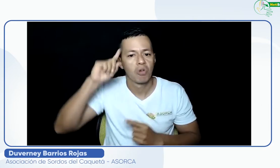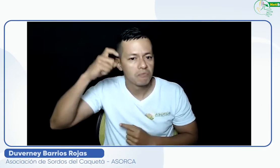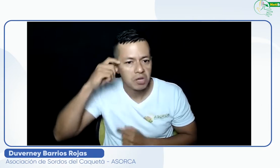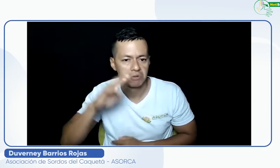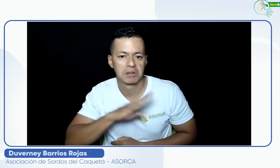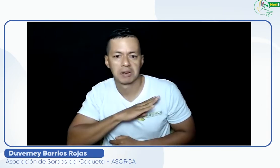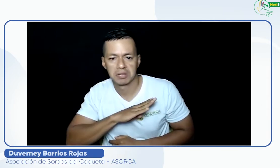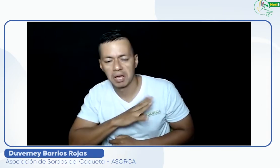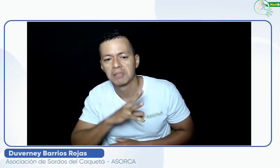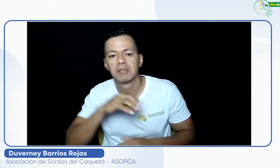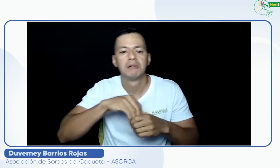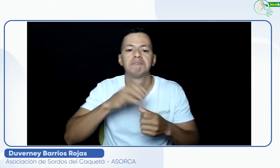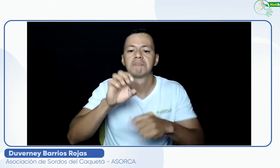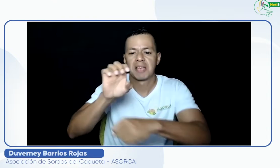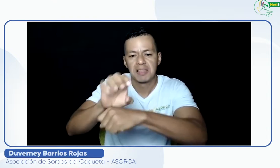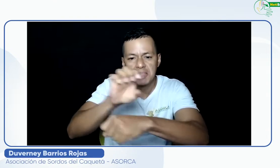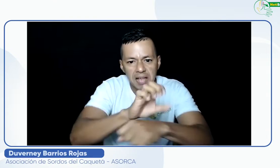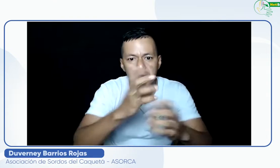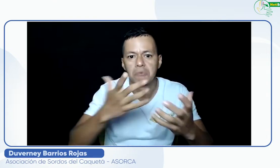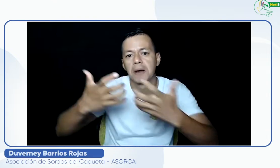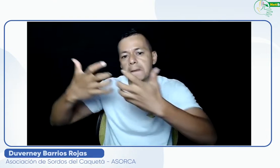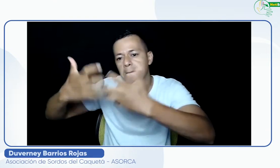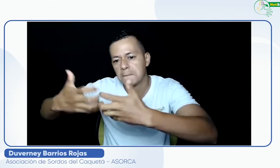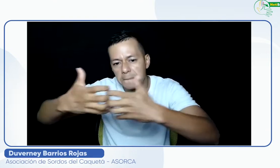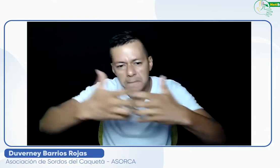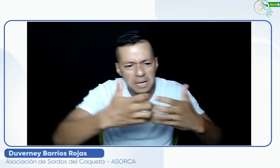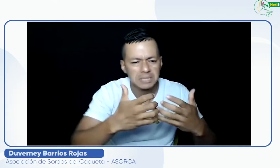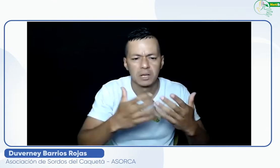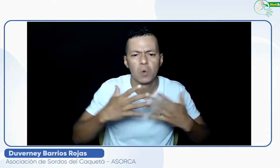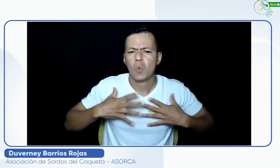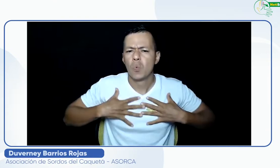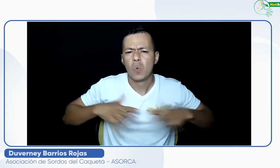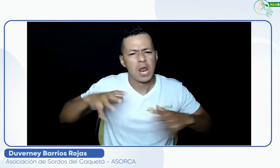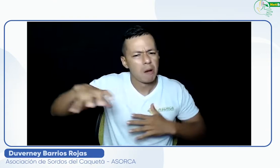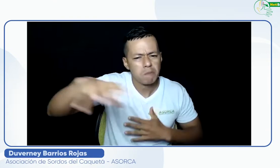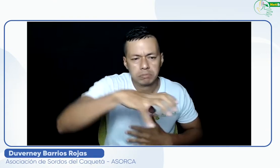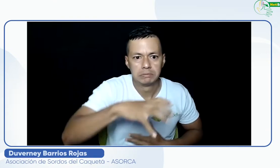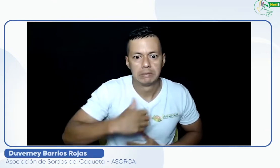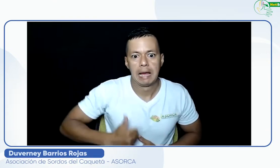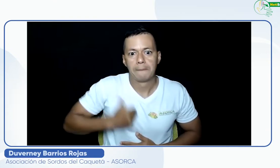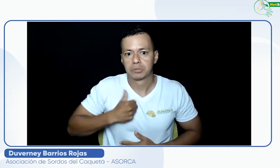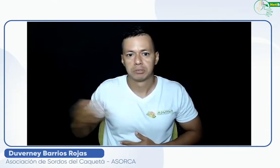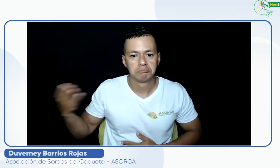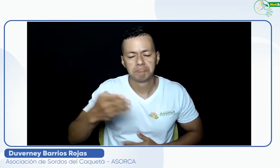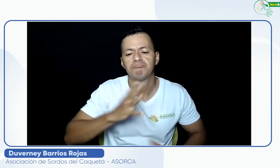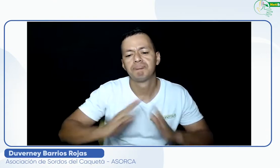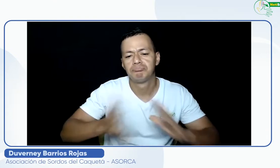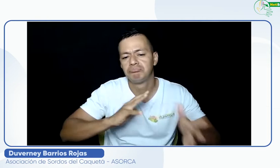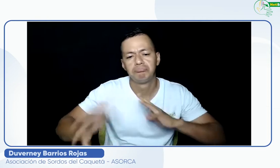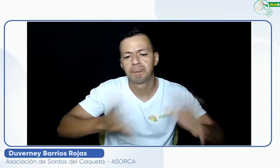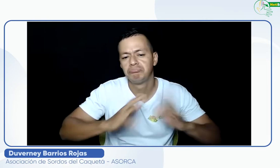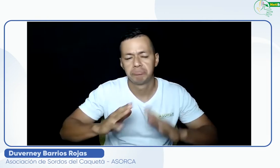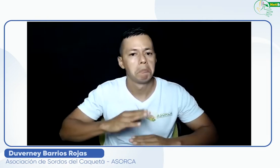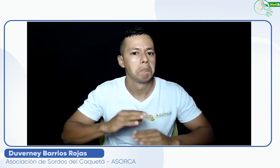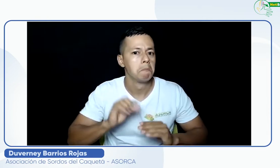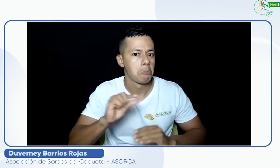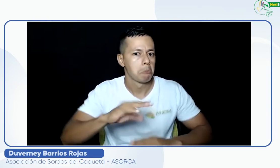alcaldías, entidades o empresas de cualquier sector. Aprovecho el centro de relevo para comunicarme con esas partes y me da cierta tranquilidad y